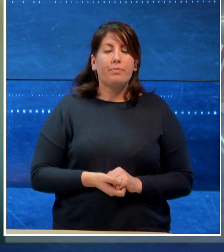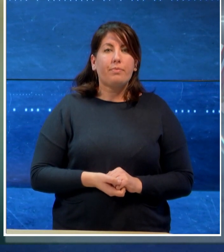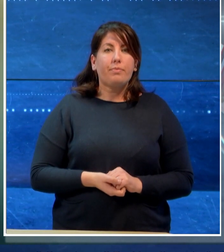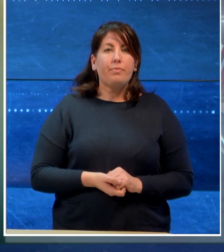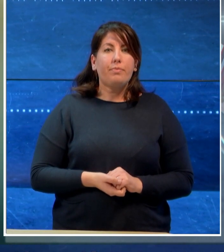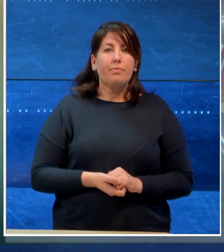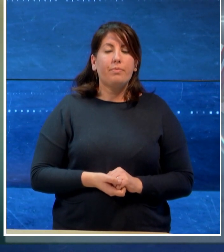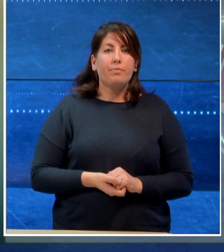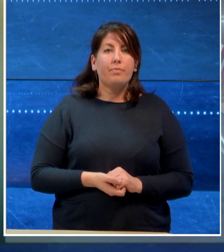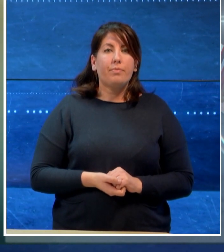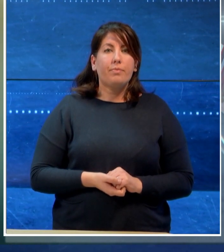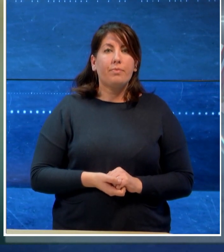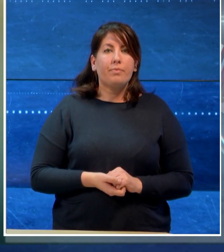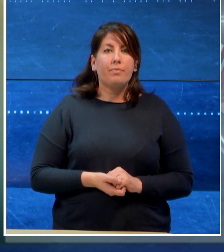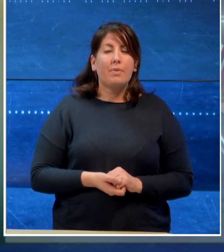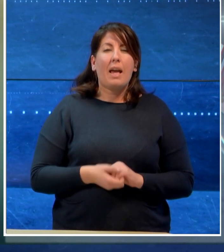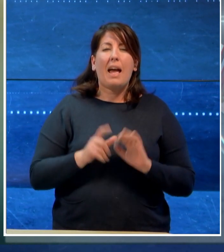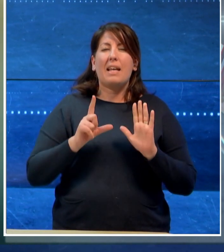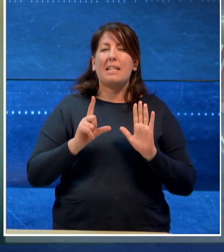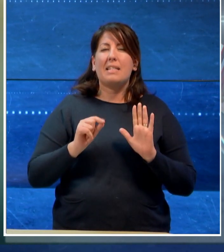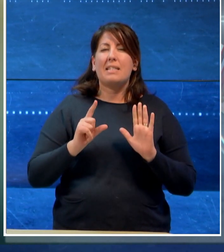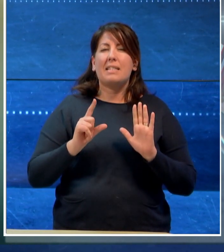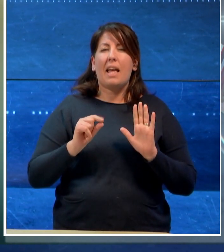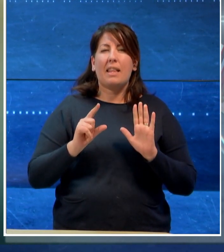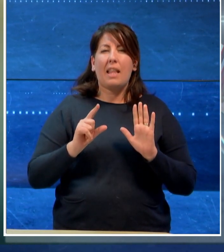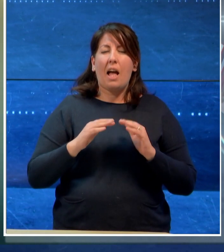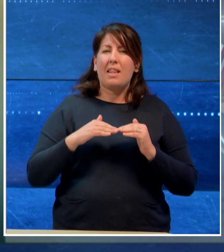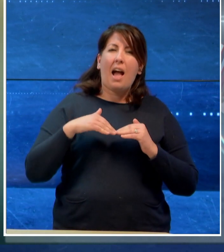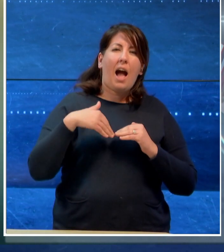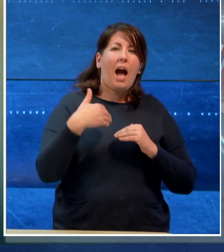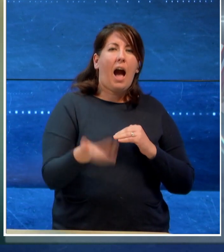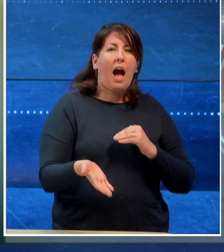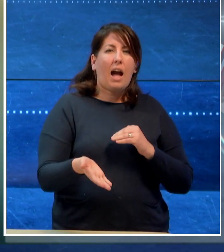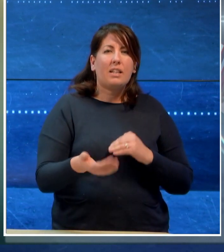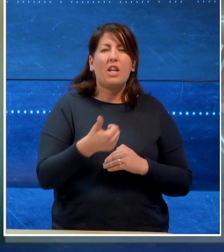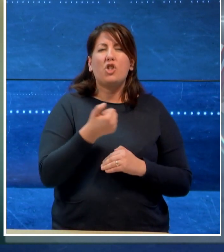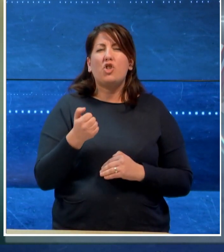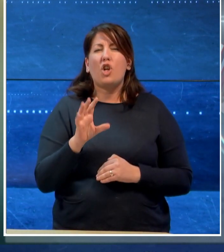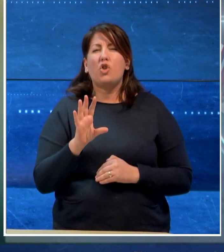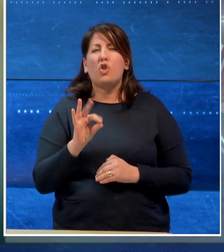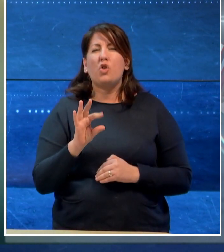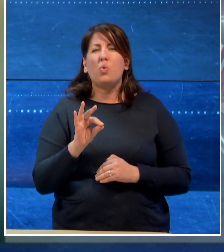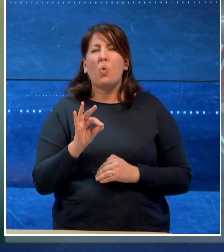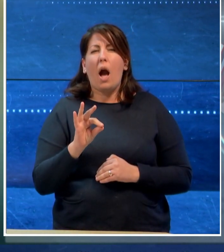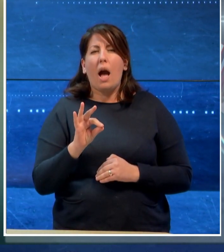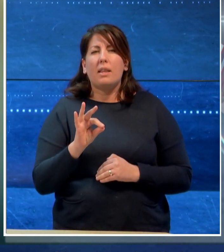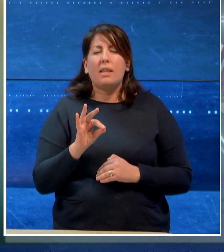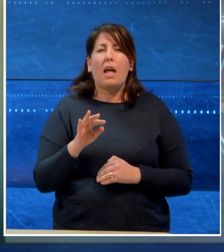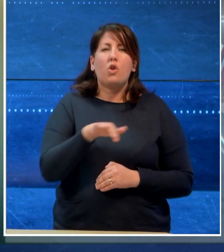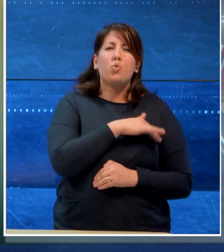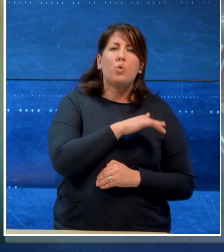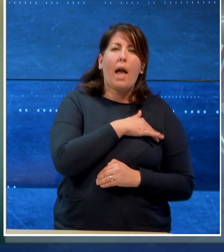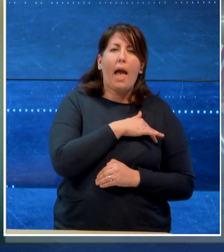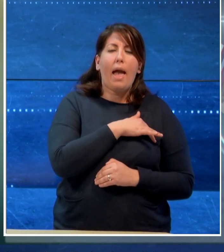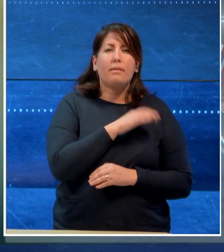Oltre 70, il dato aggiornato, 150 fra allievi e docenti